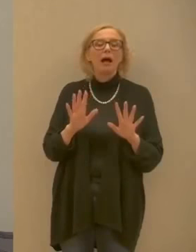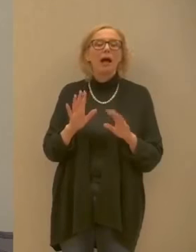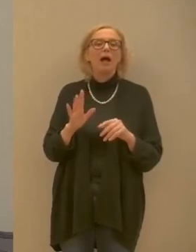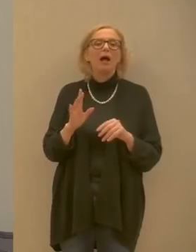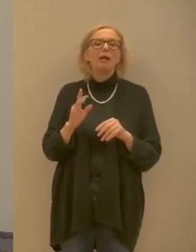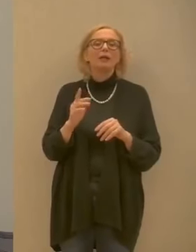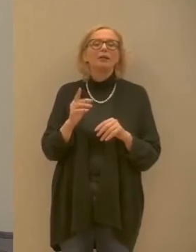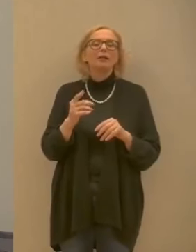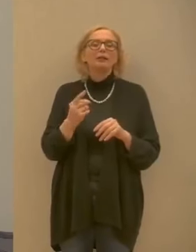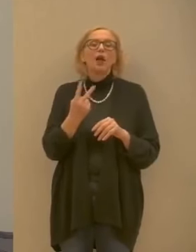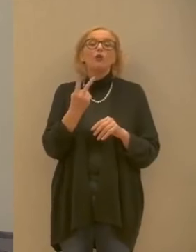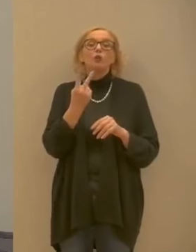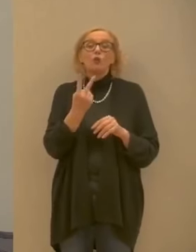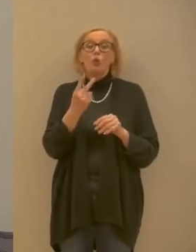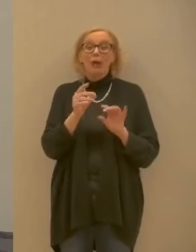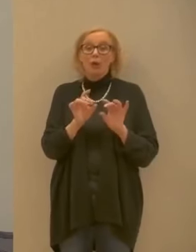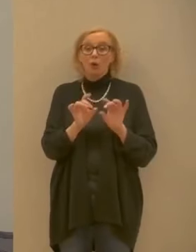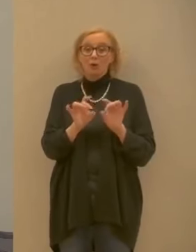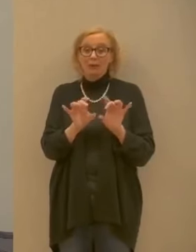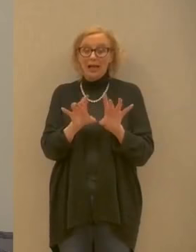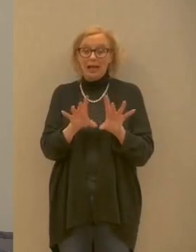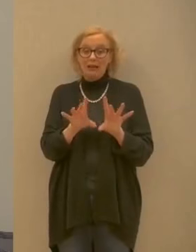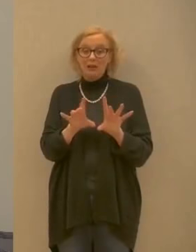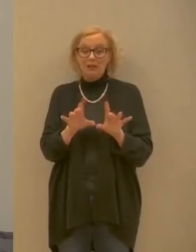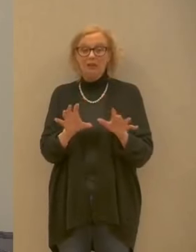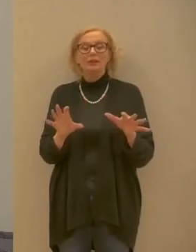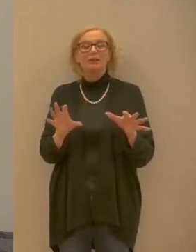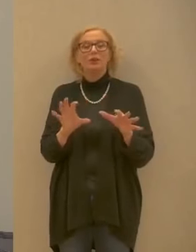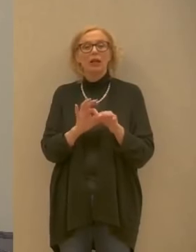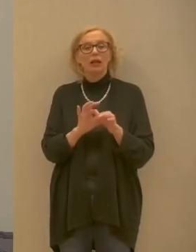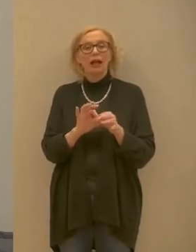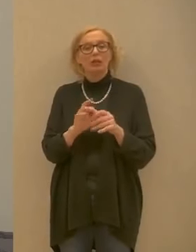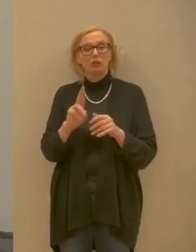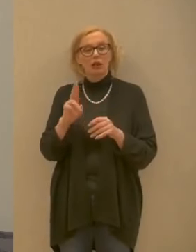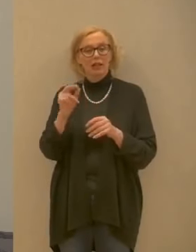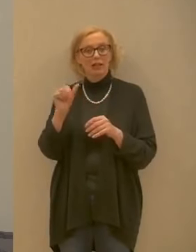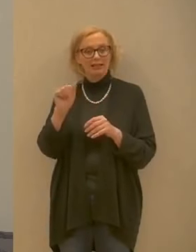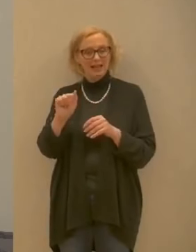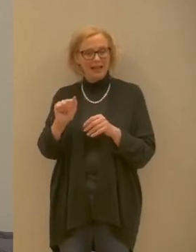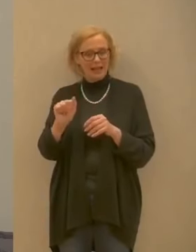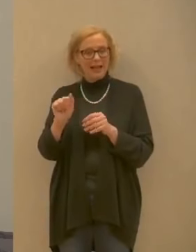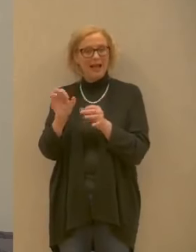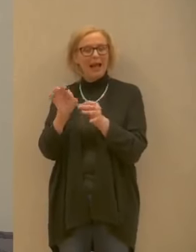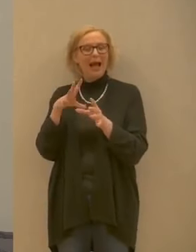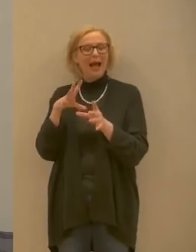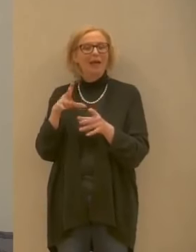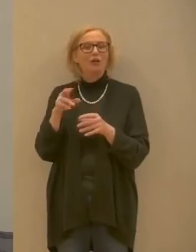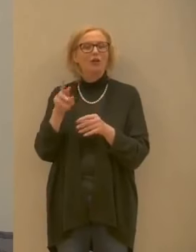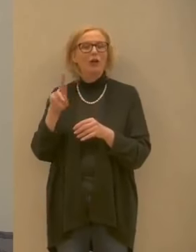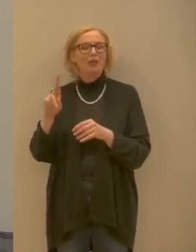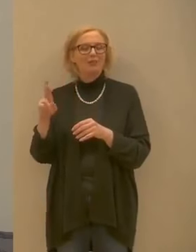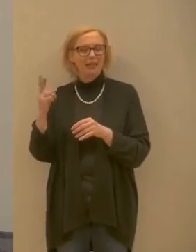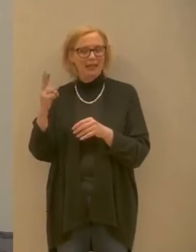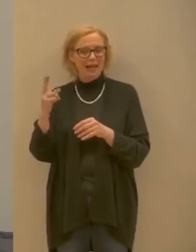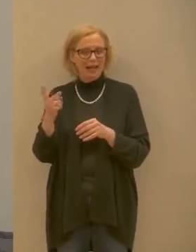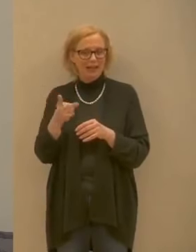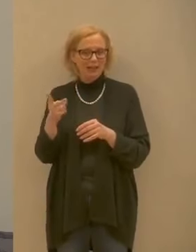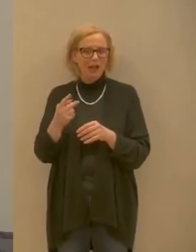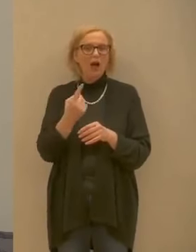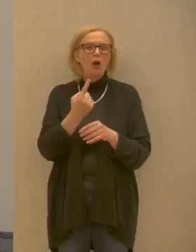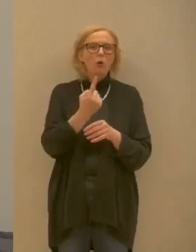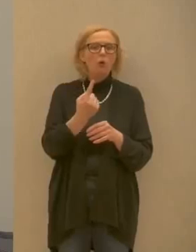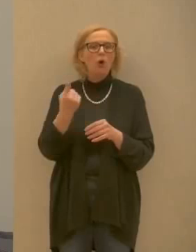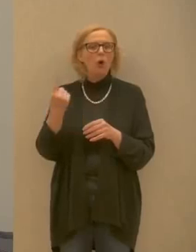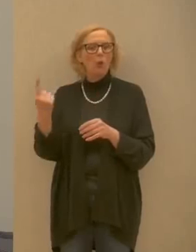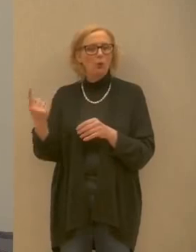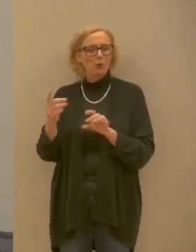casi relativi alle strutture di RSA di Arco e di Riva del Garda con un solo caso quindi